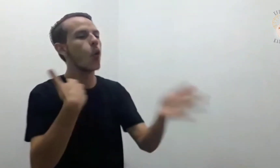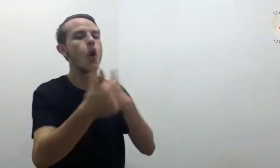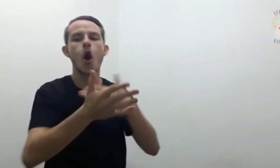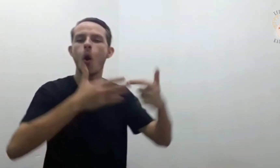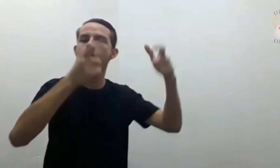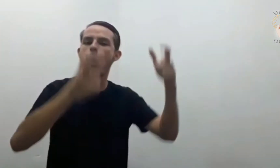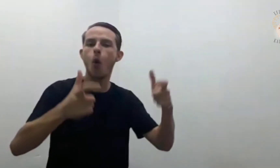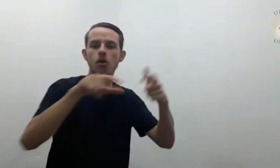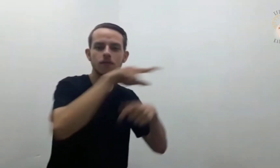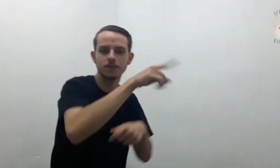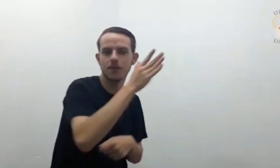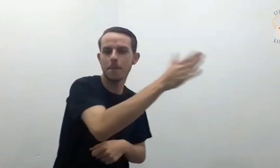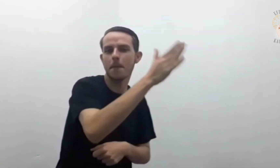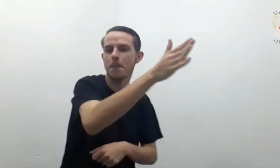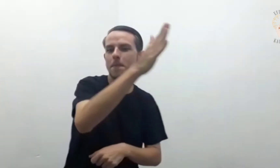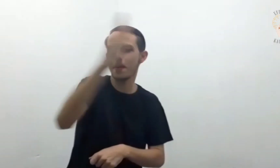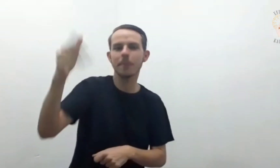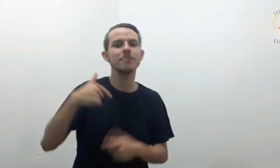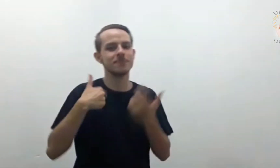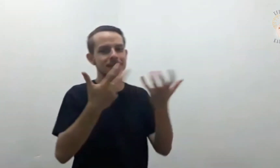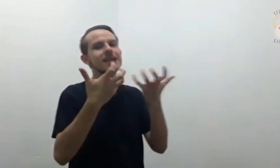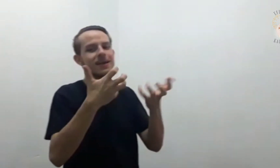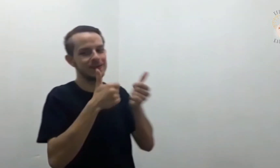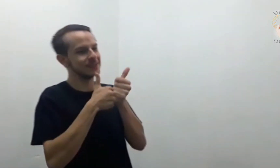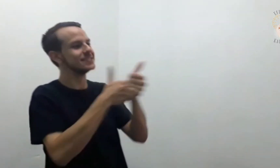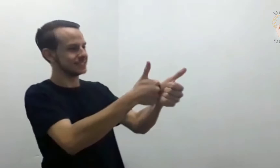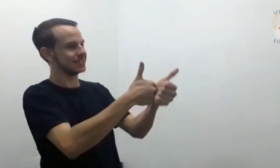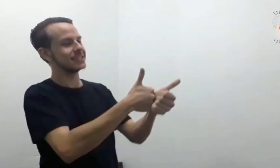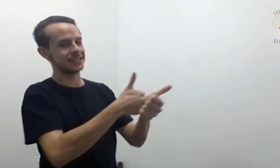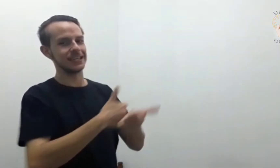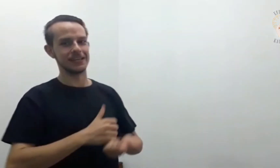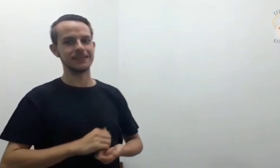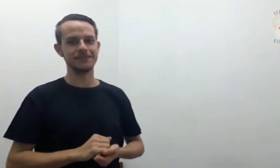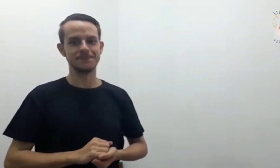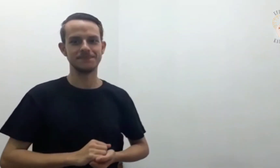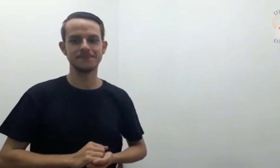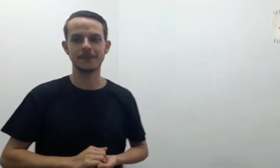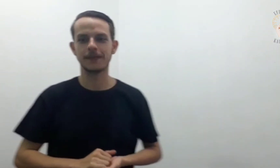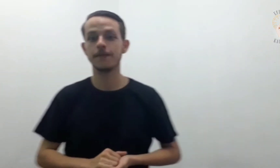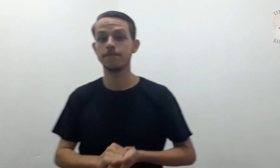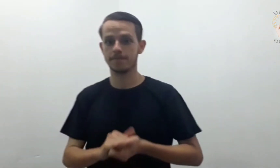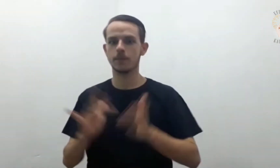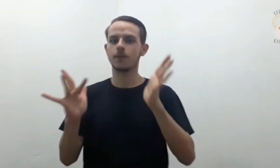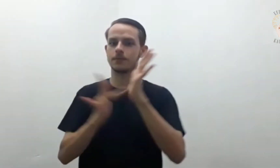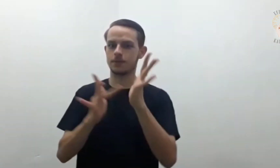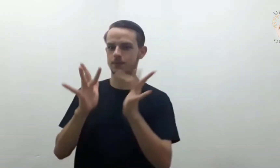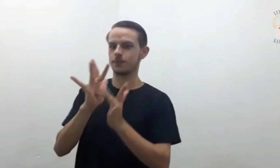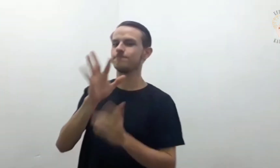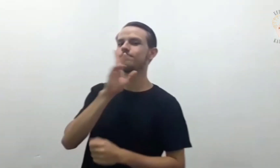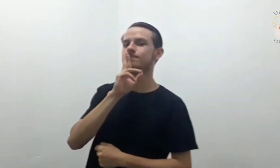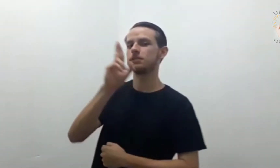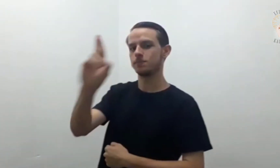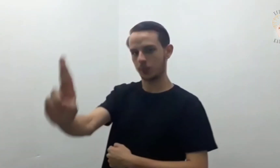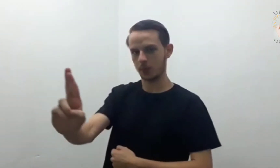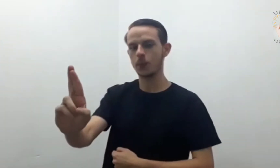Eu te seguirei para onde quer que fores Jesus lhe